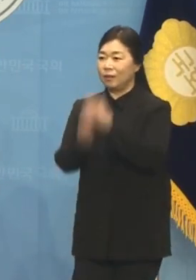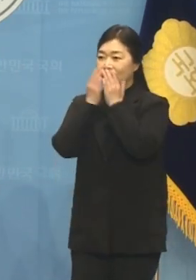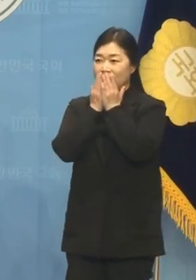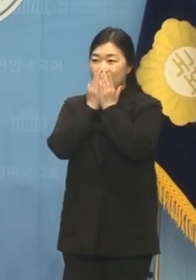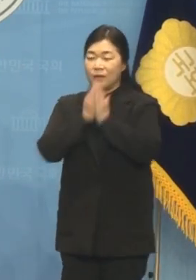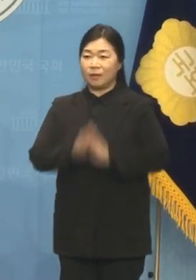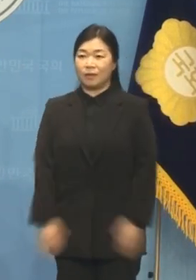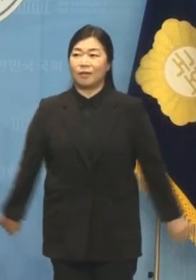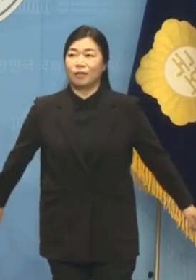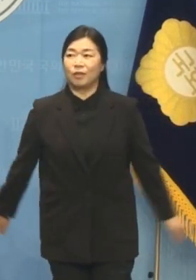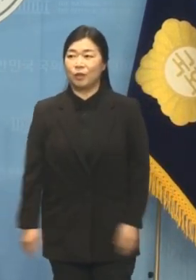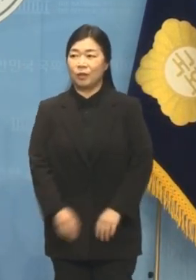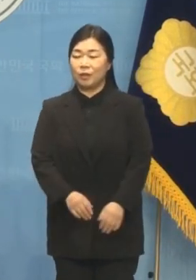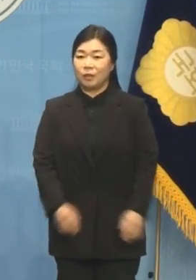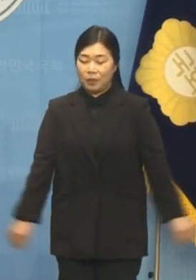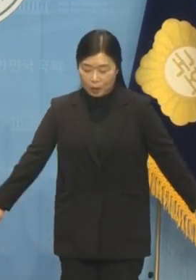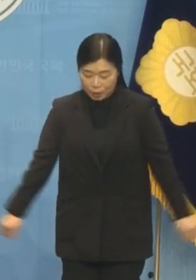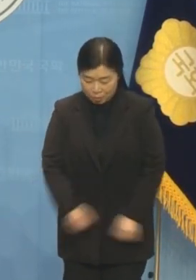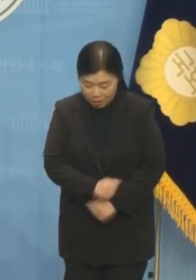한글자막